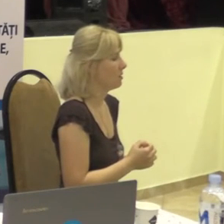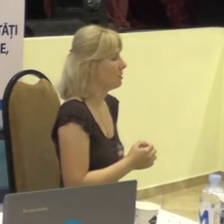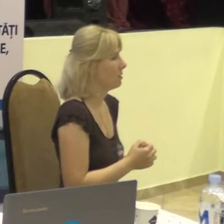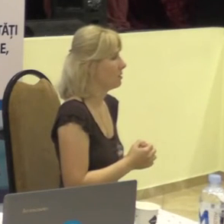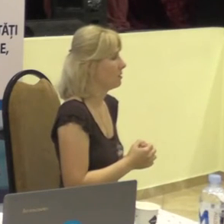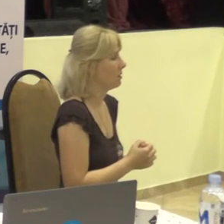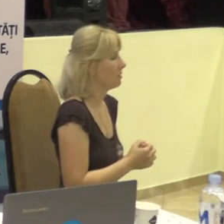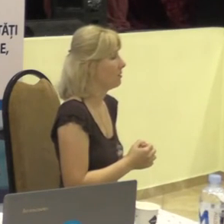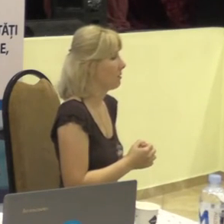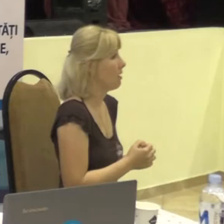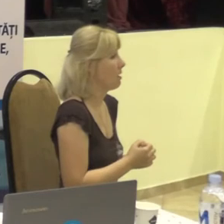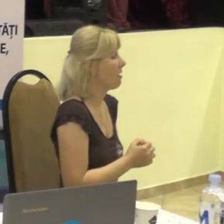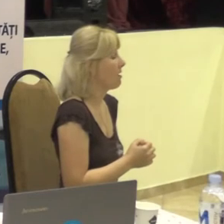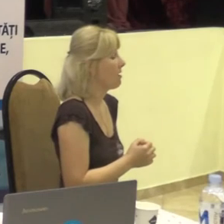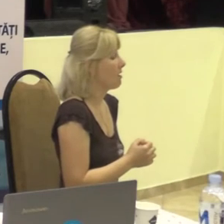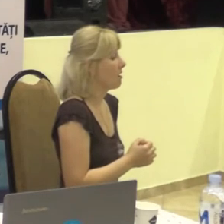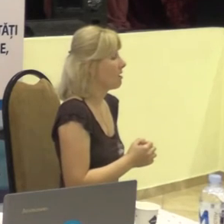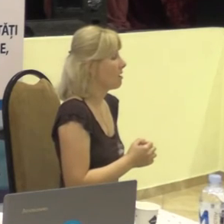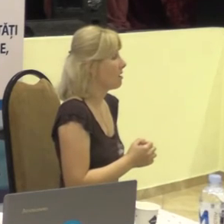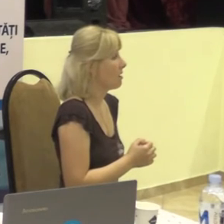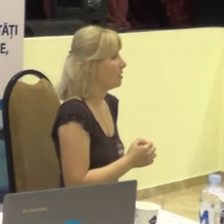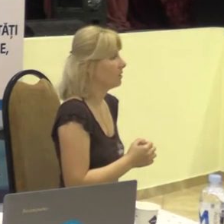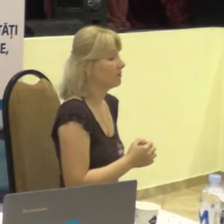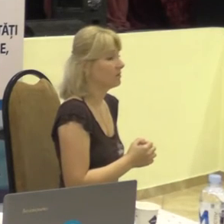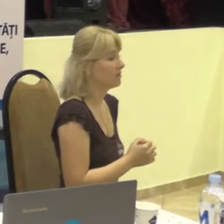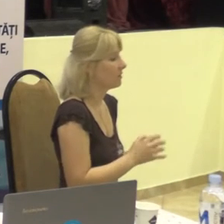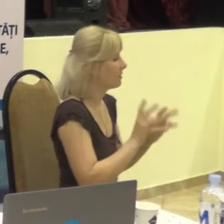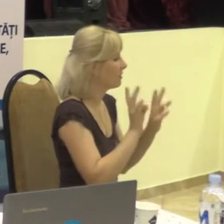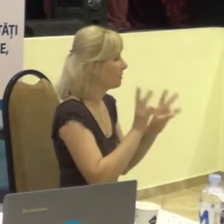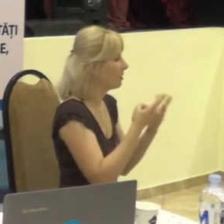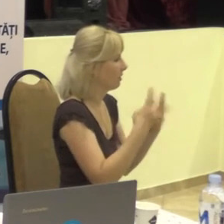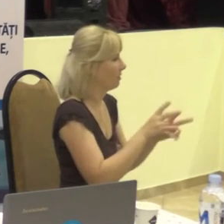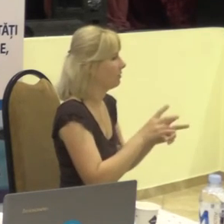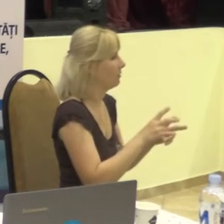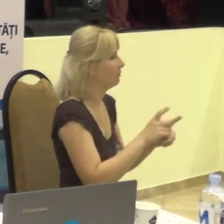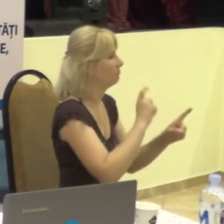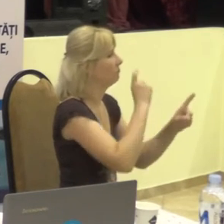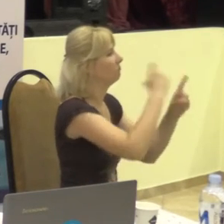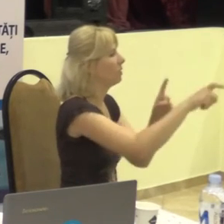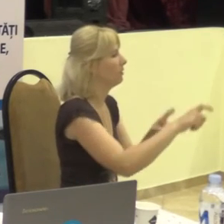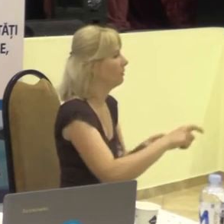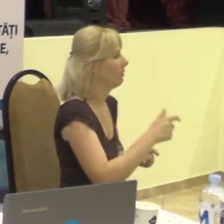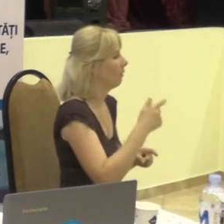Nici într-un caz nu îl numești surdumată.